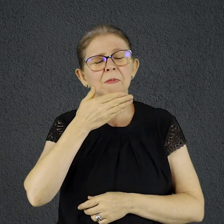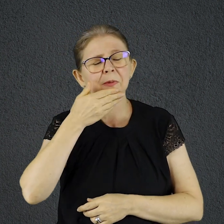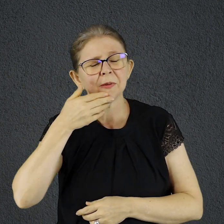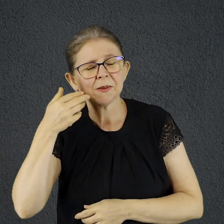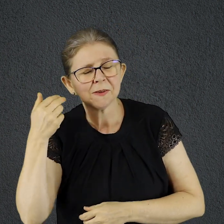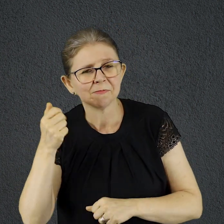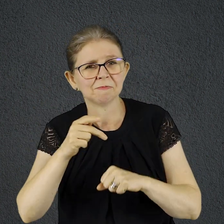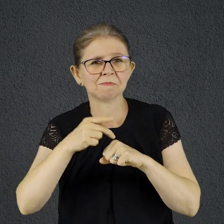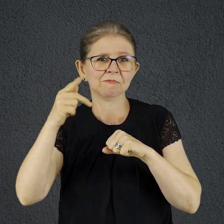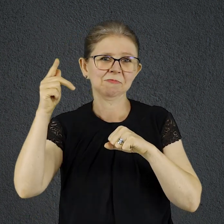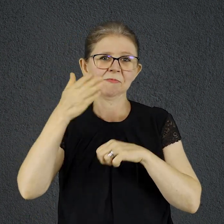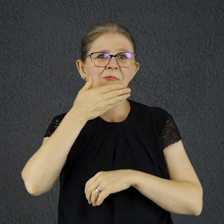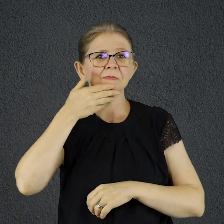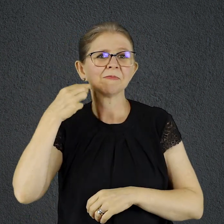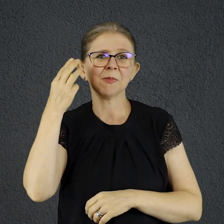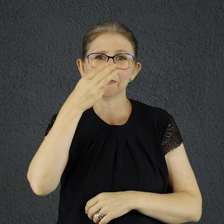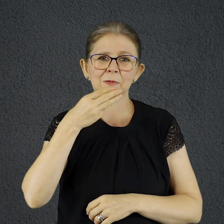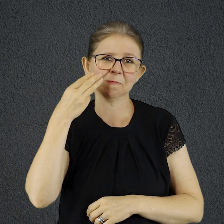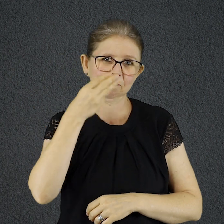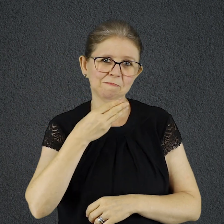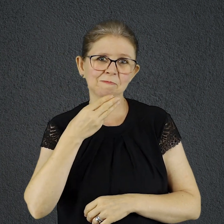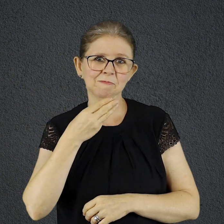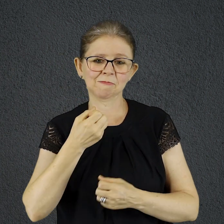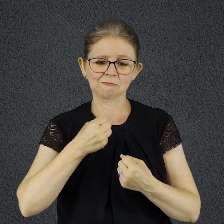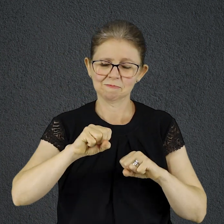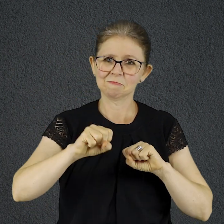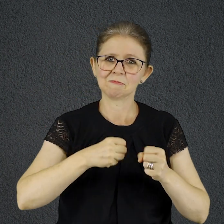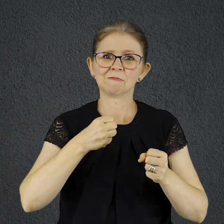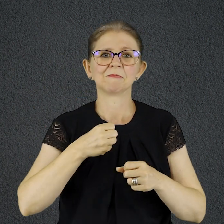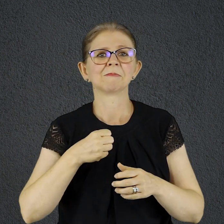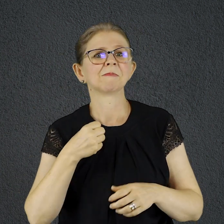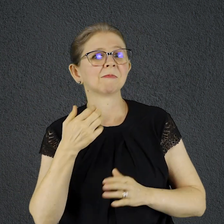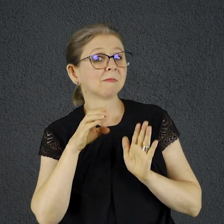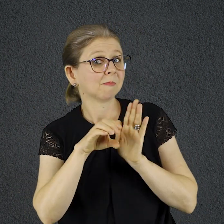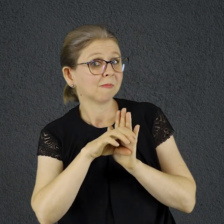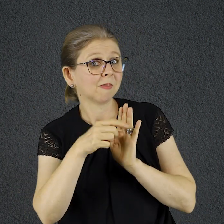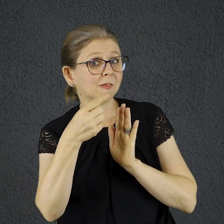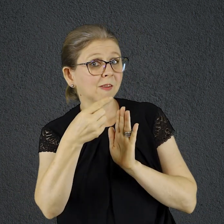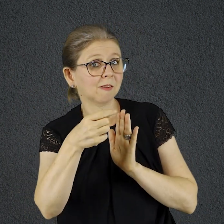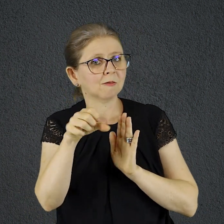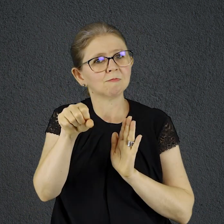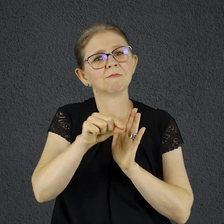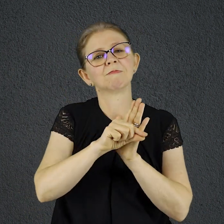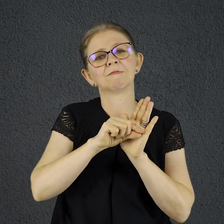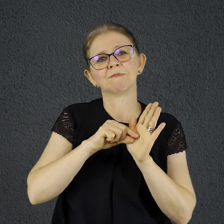mel conforme Salmo 19 versículo 10 Você ouviu Presente Diário